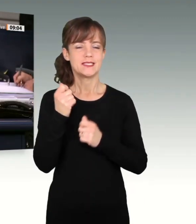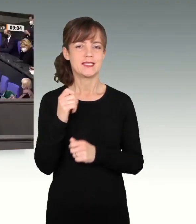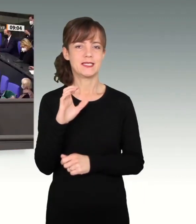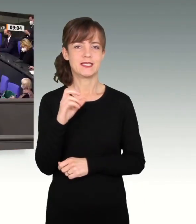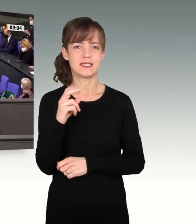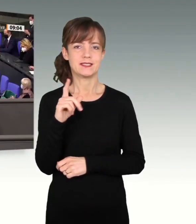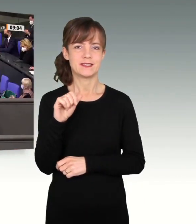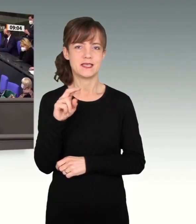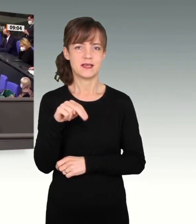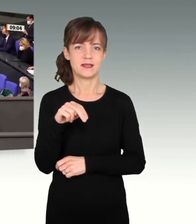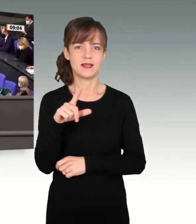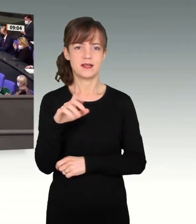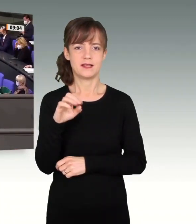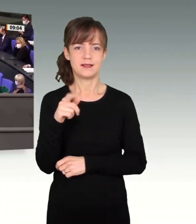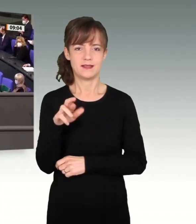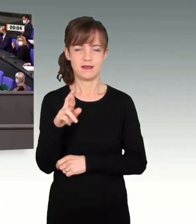Lindner.